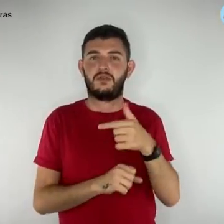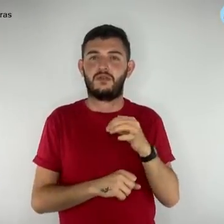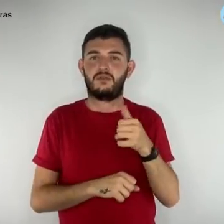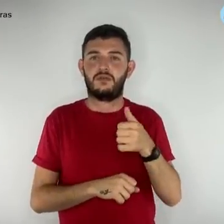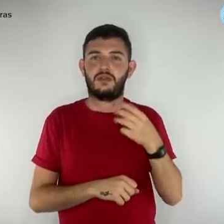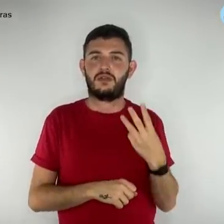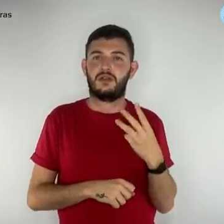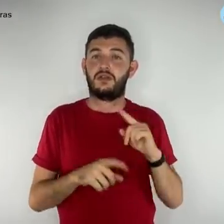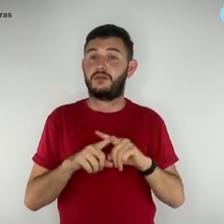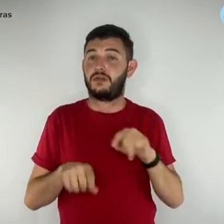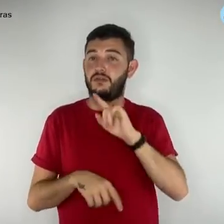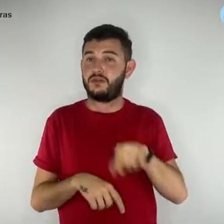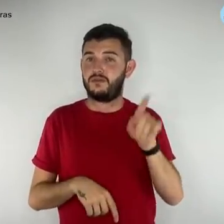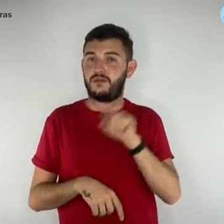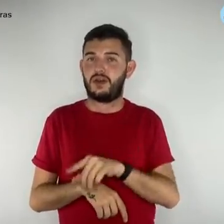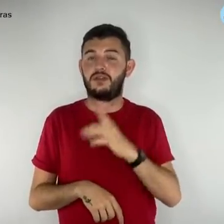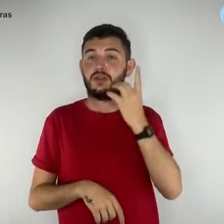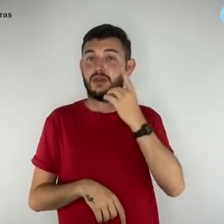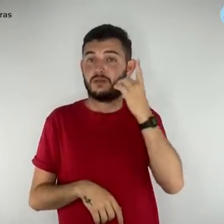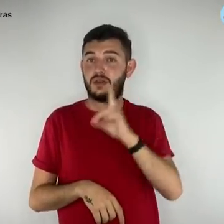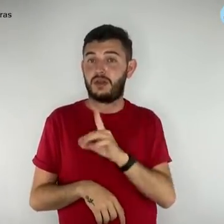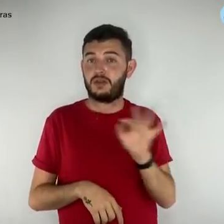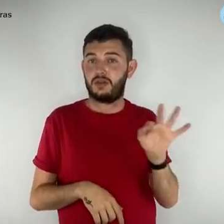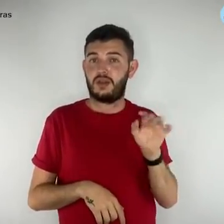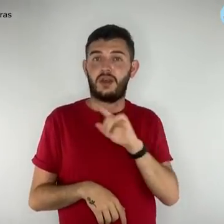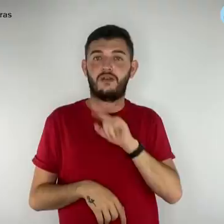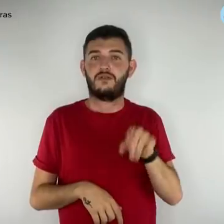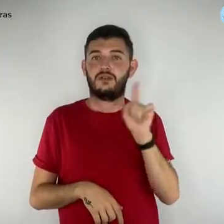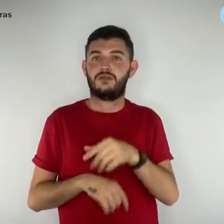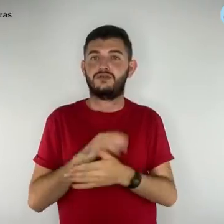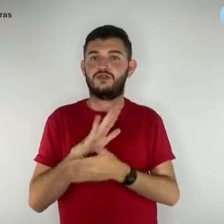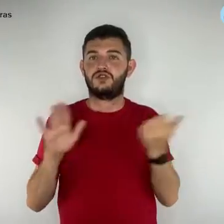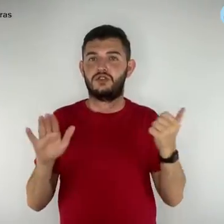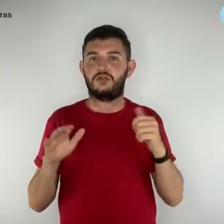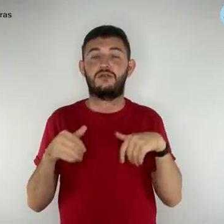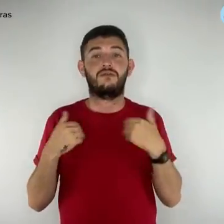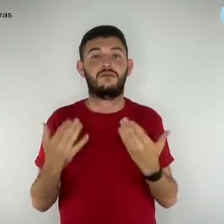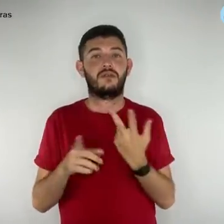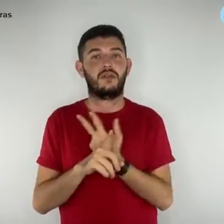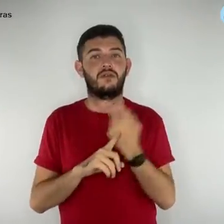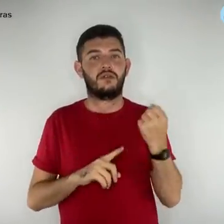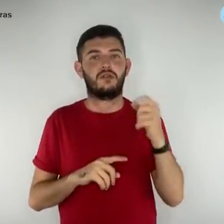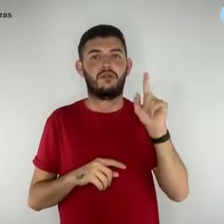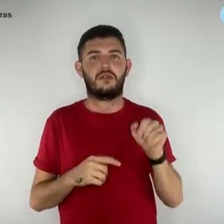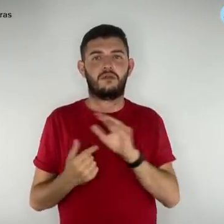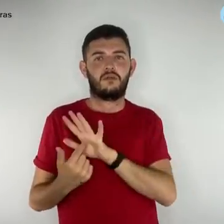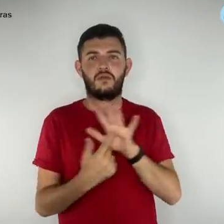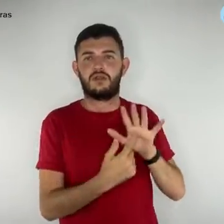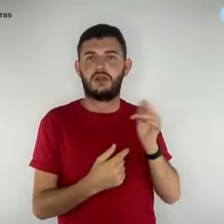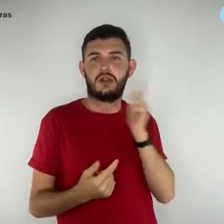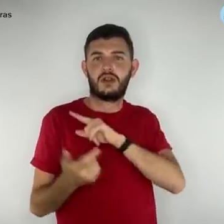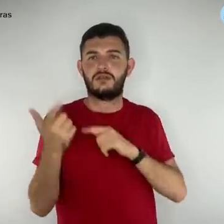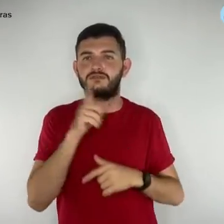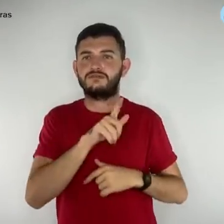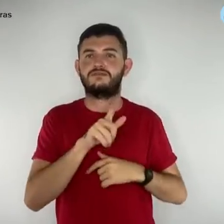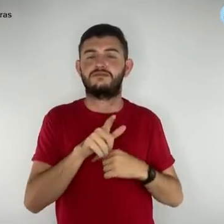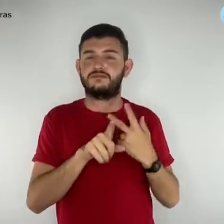pelos deputados distritais. Portanto, a vitória representada na conquista daquele reajuste